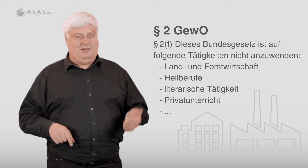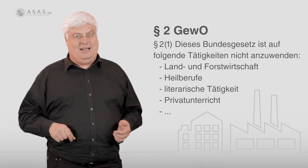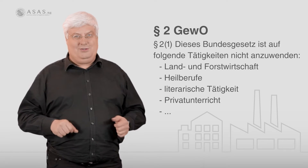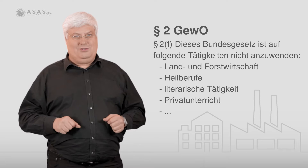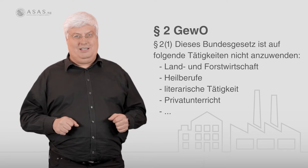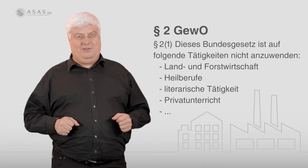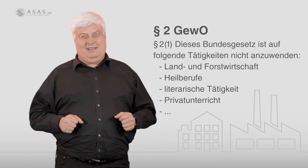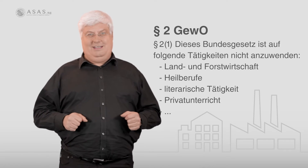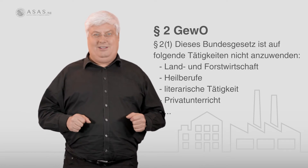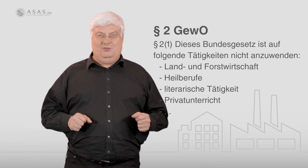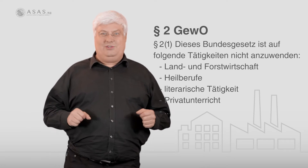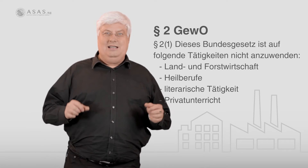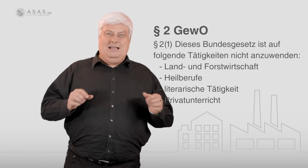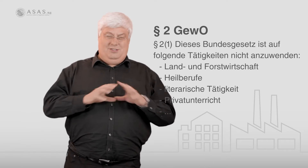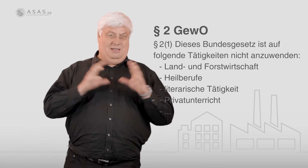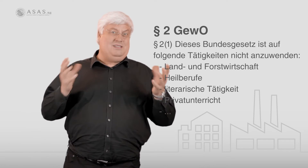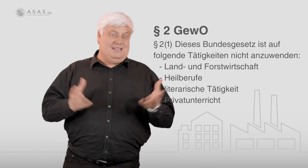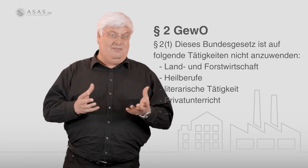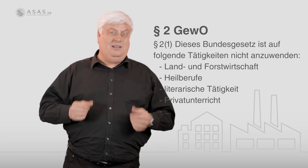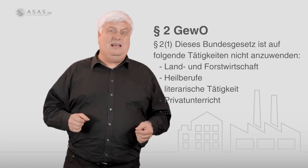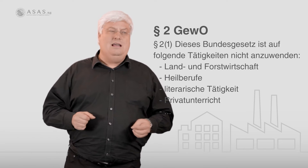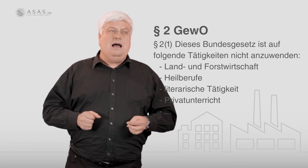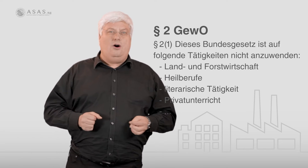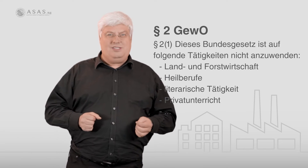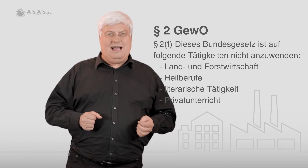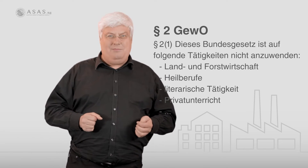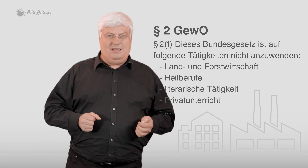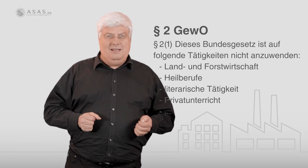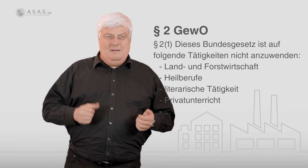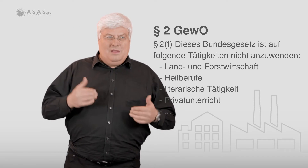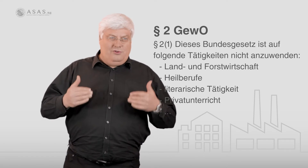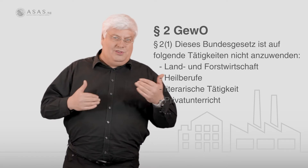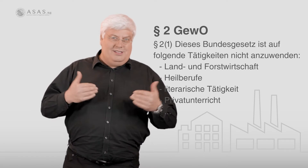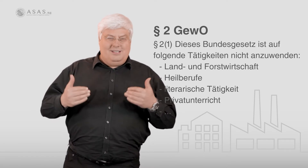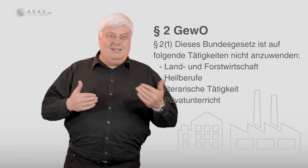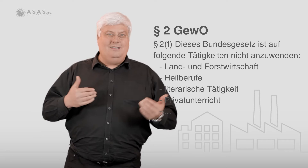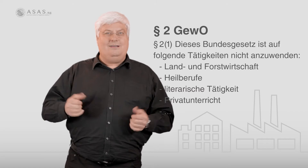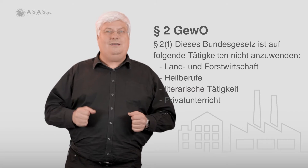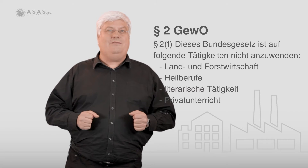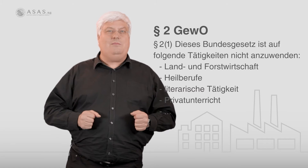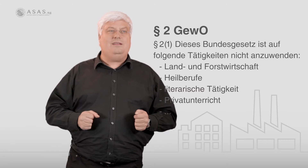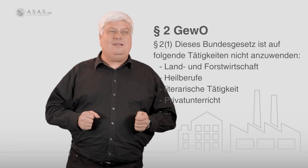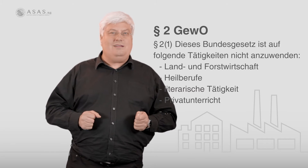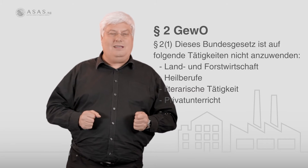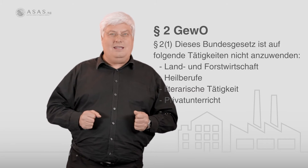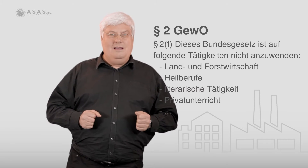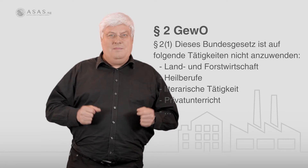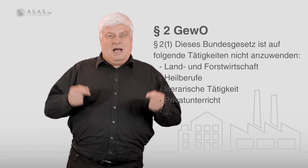Privatunterricht fällt nicht darunter. Also es gibt sehr, sehr viele Ausnahmen von dieser gewerblichen Tätigkeit. Aber